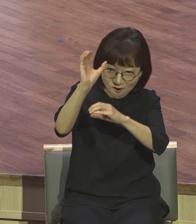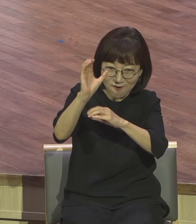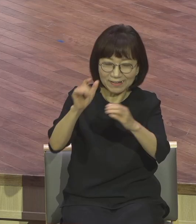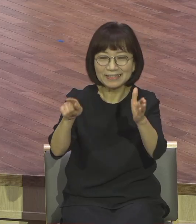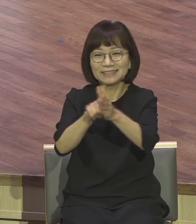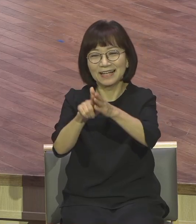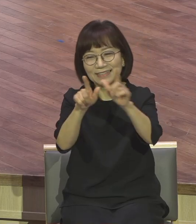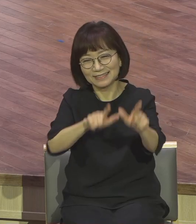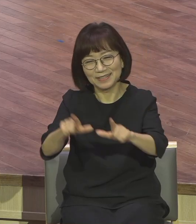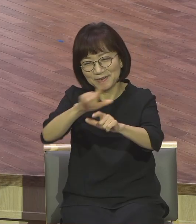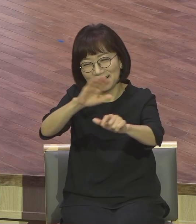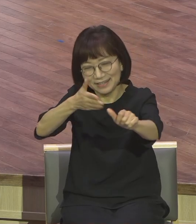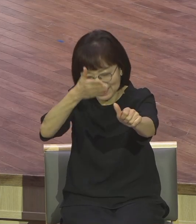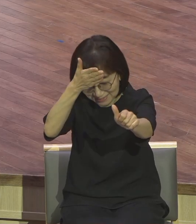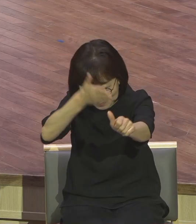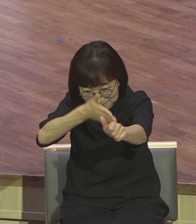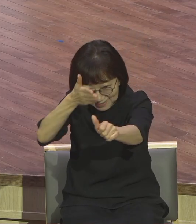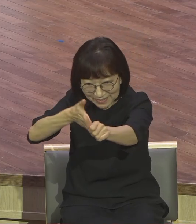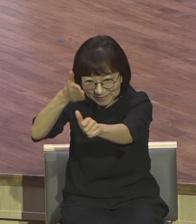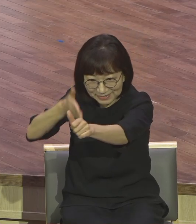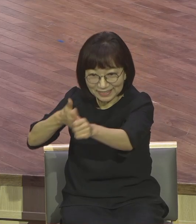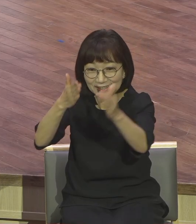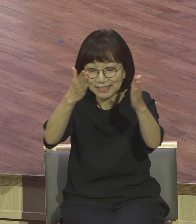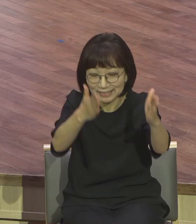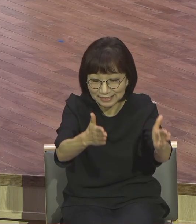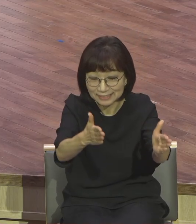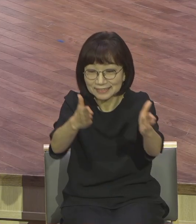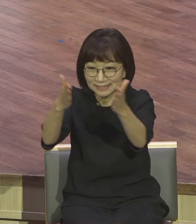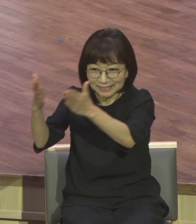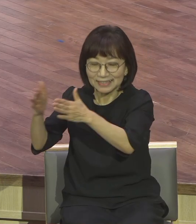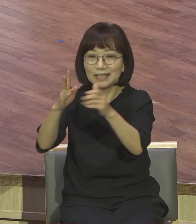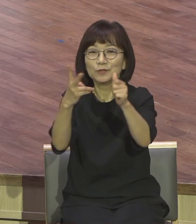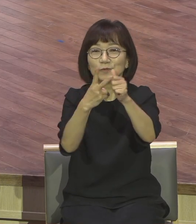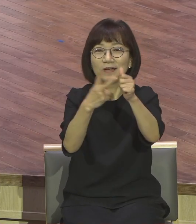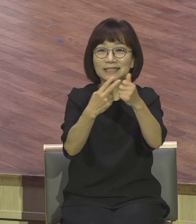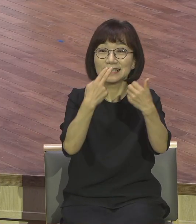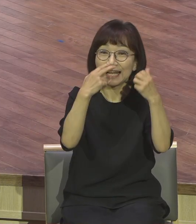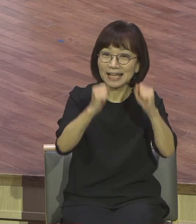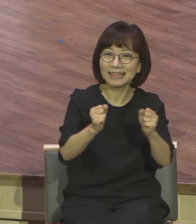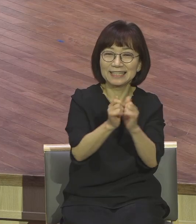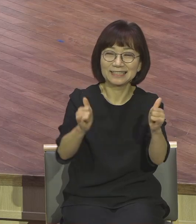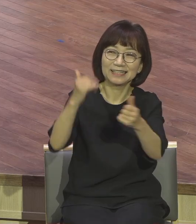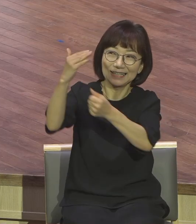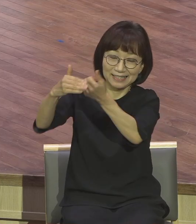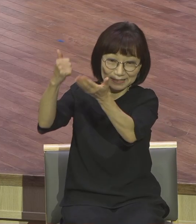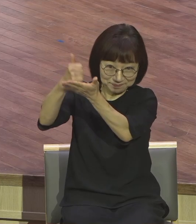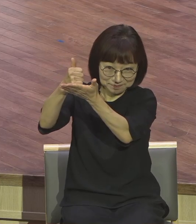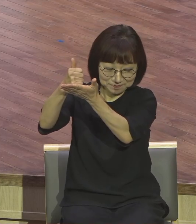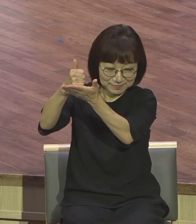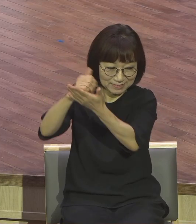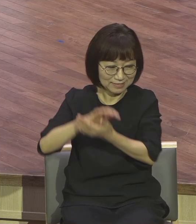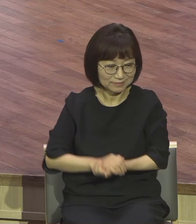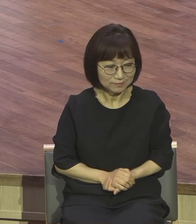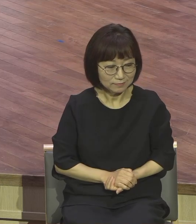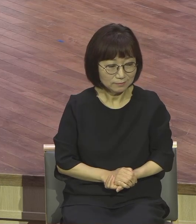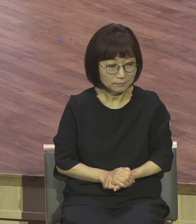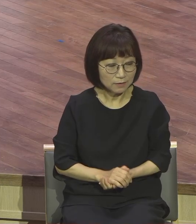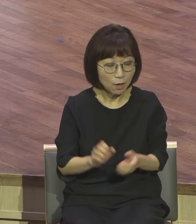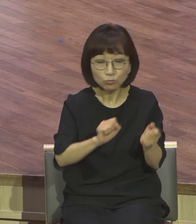제모로 축복합니다. 두 번째로 살아있는 자의 하나님 자 30절입니다. 부활 때에는